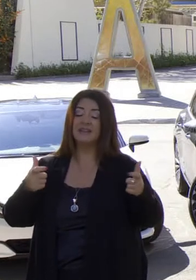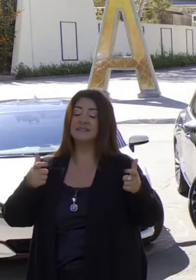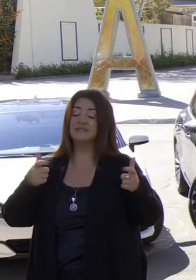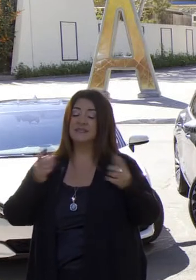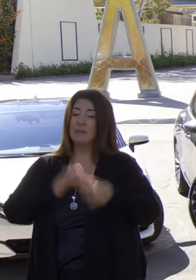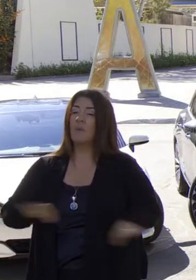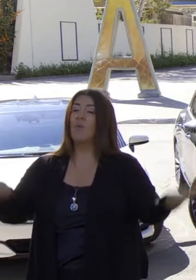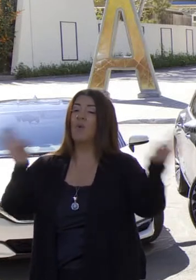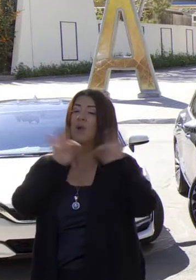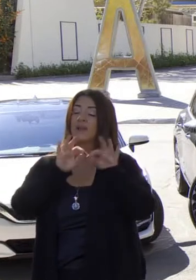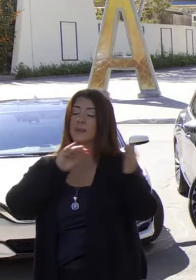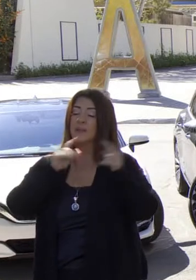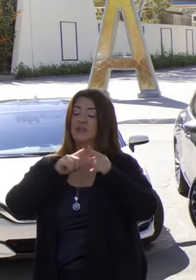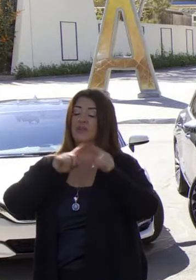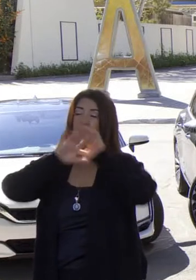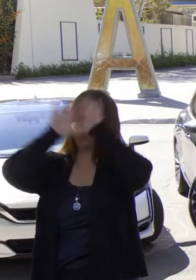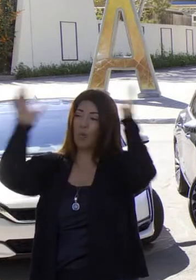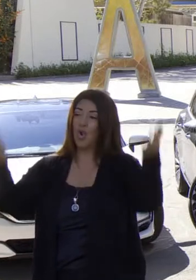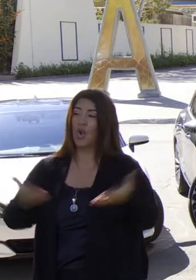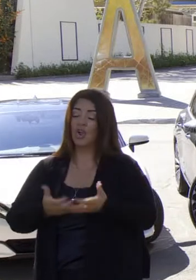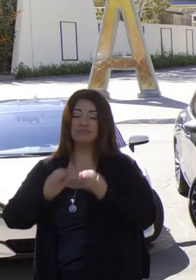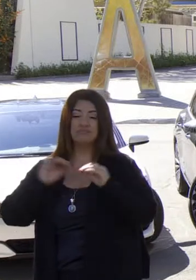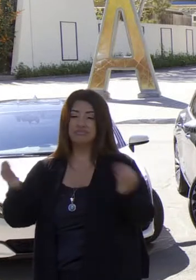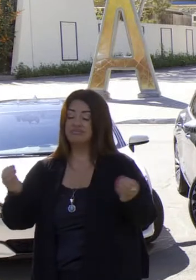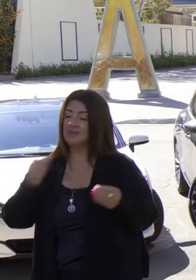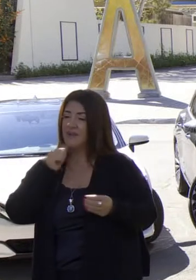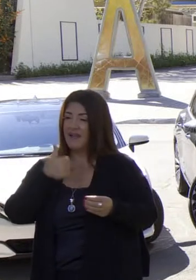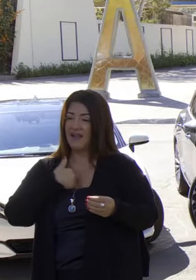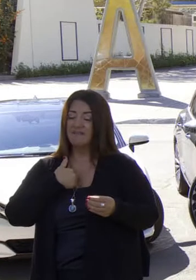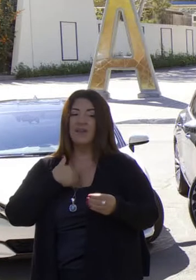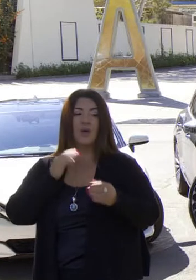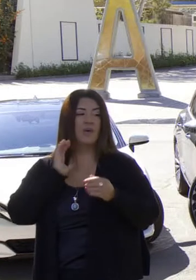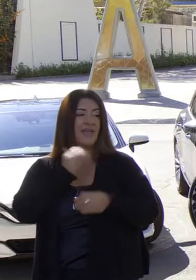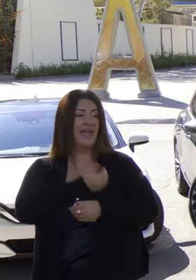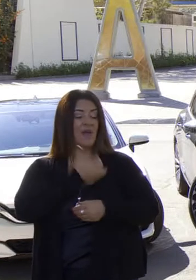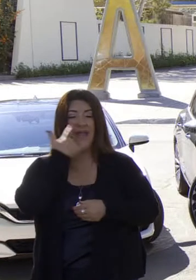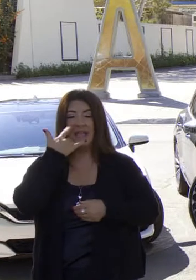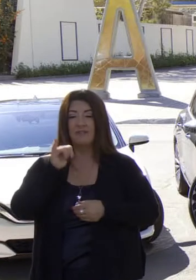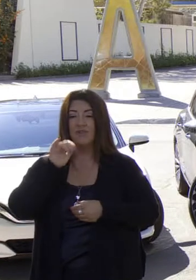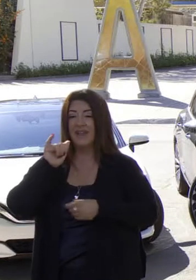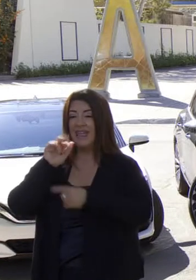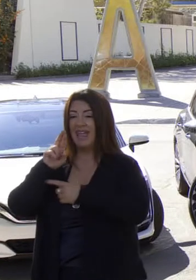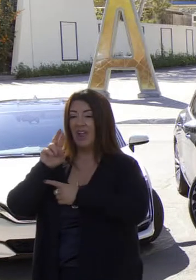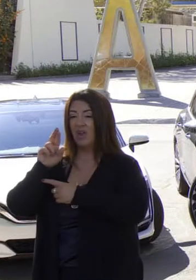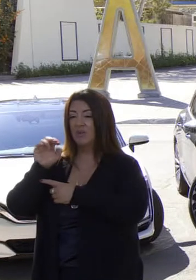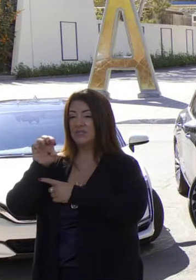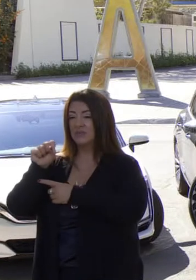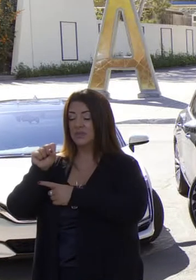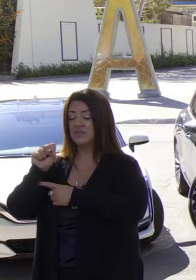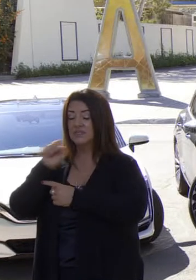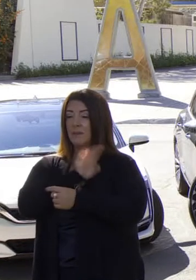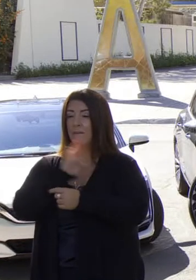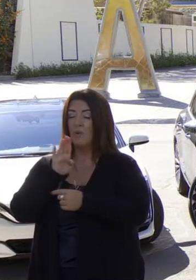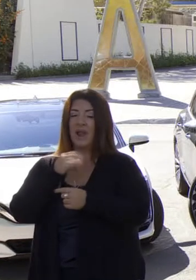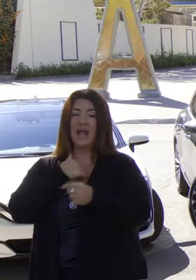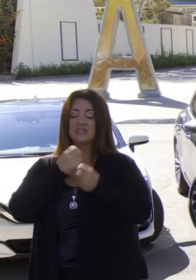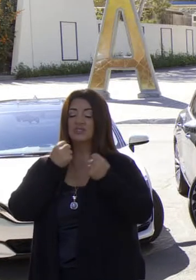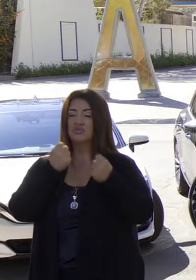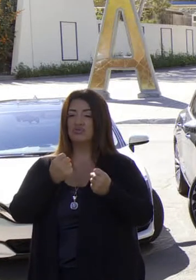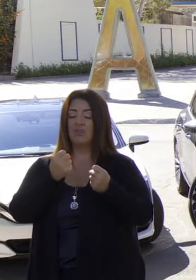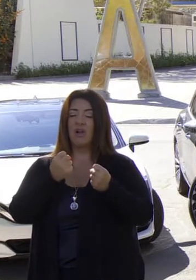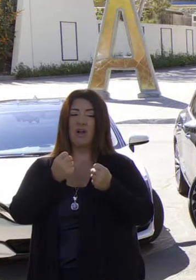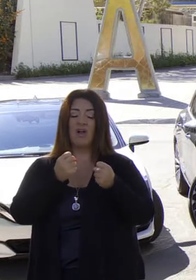esfuerzo considerable comparado a otros estados porque es un esfuerzo que apoya